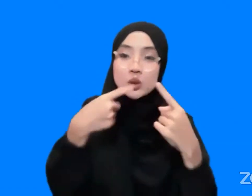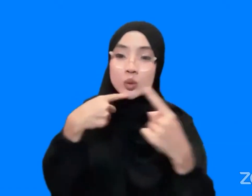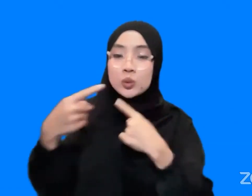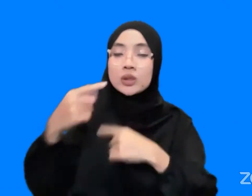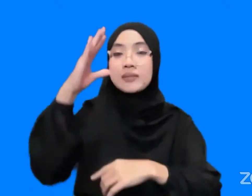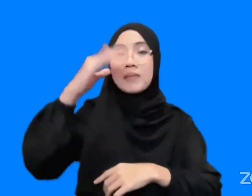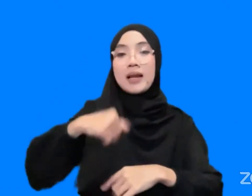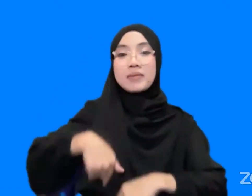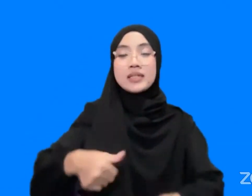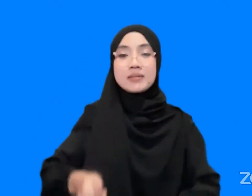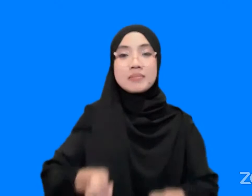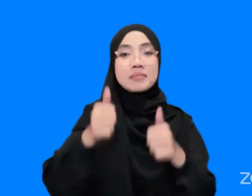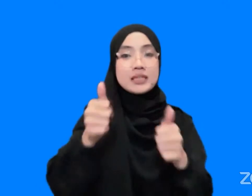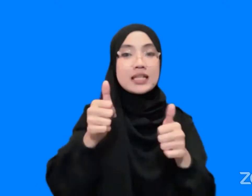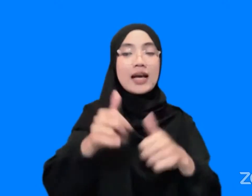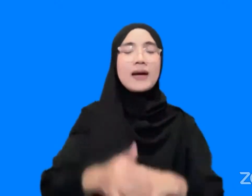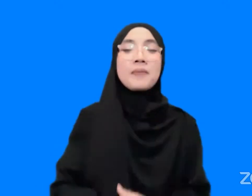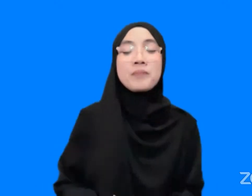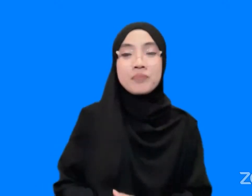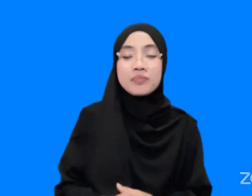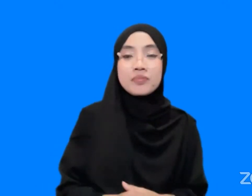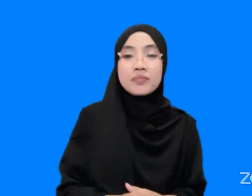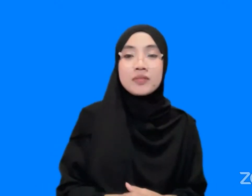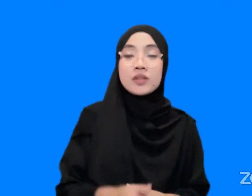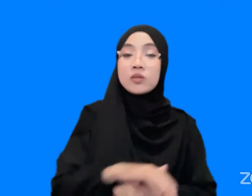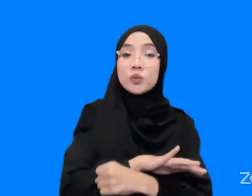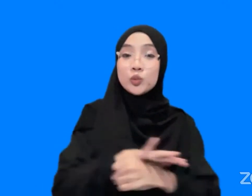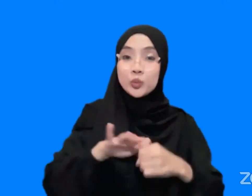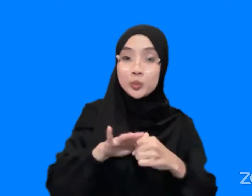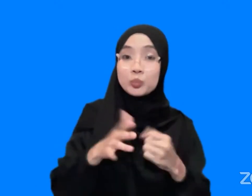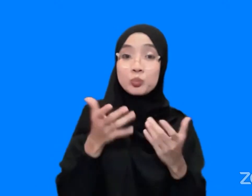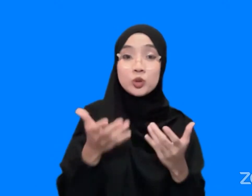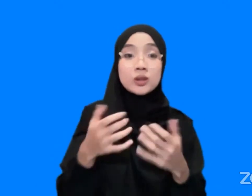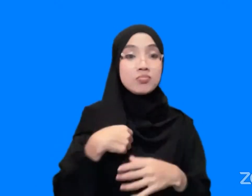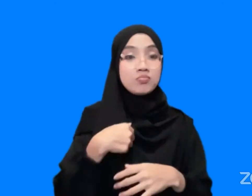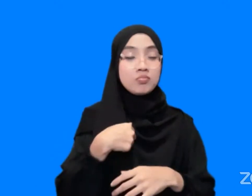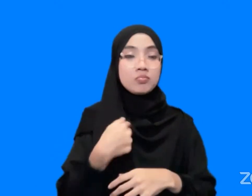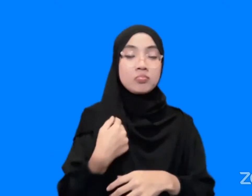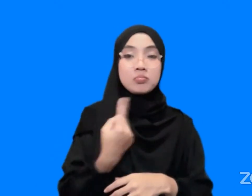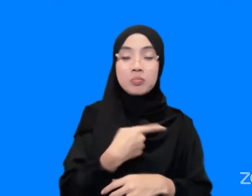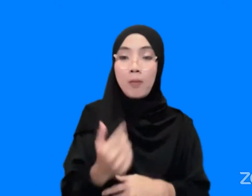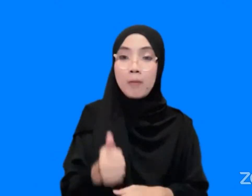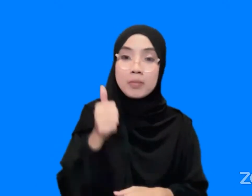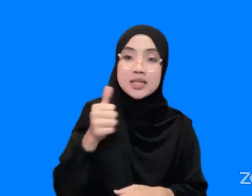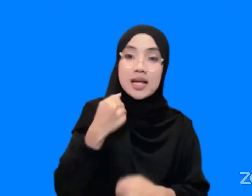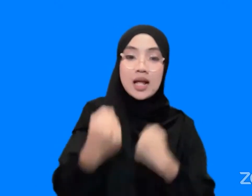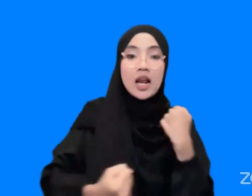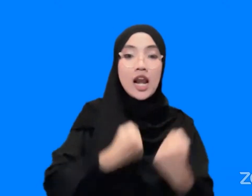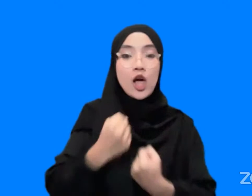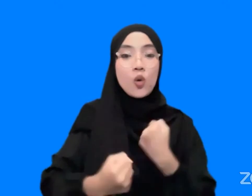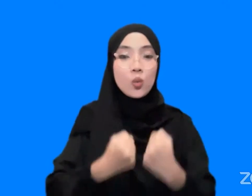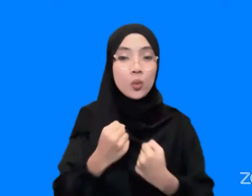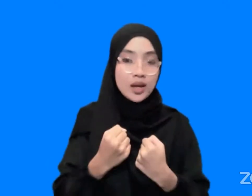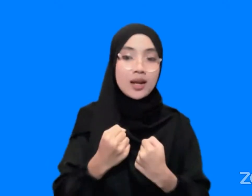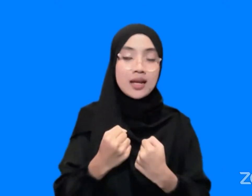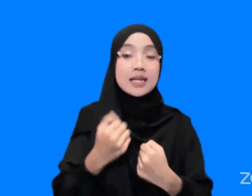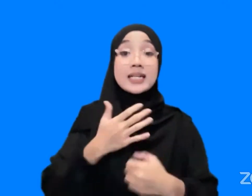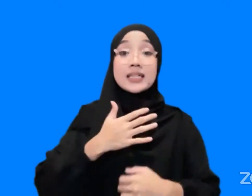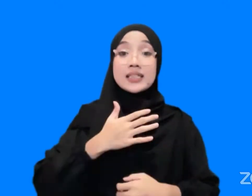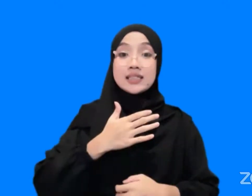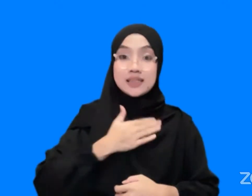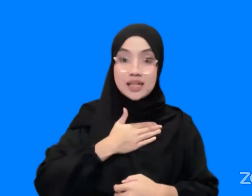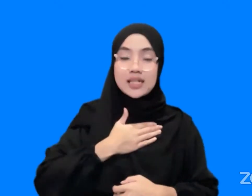malam hari ini mungkin itu yang bisa kita lakukan dan saya